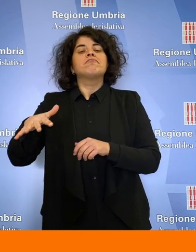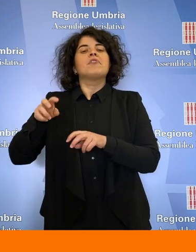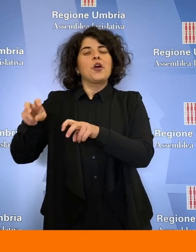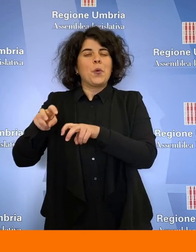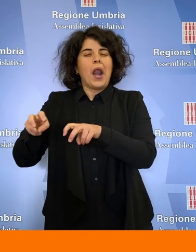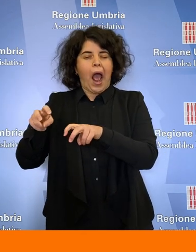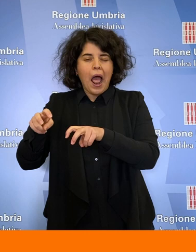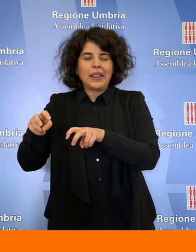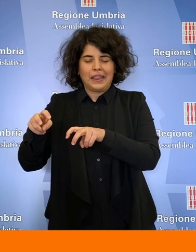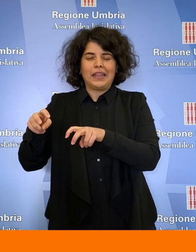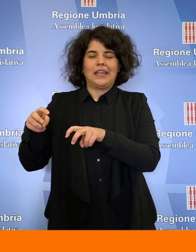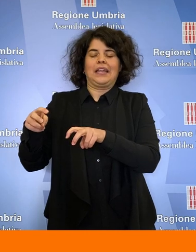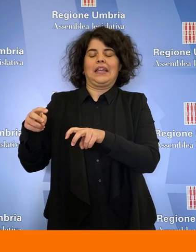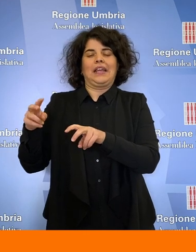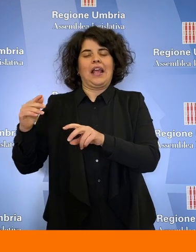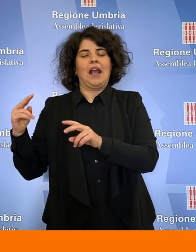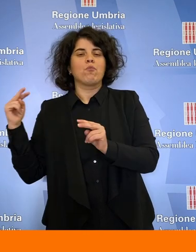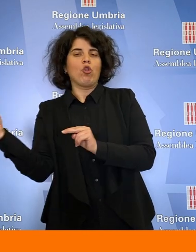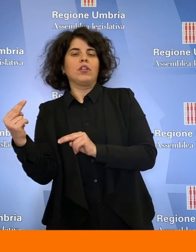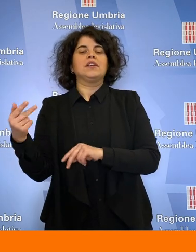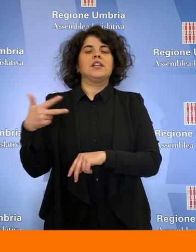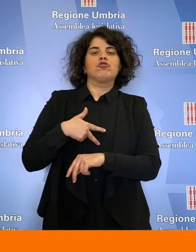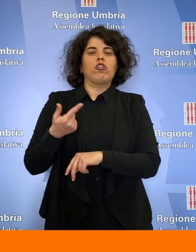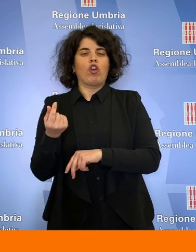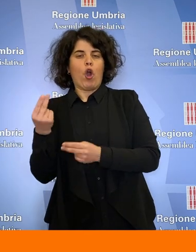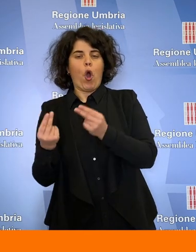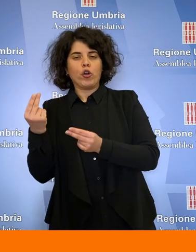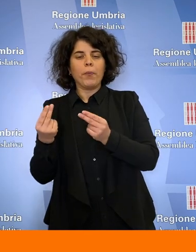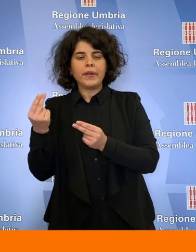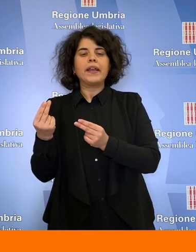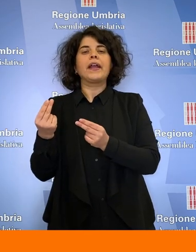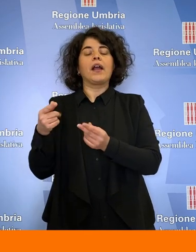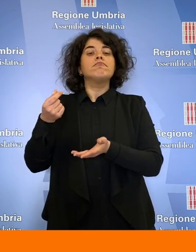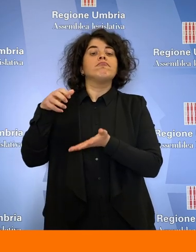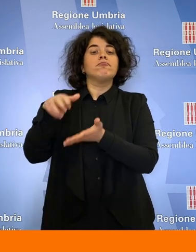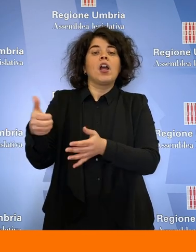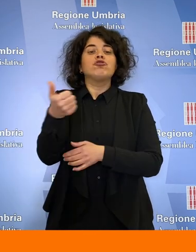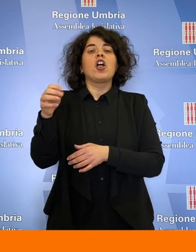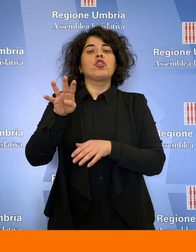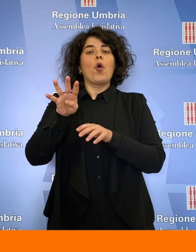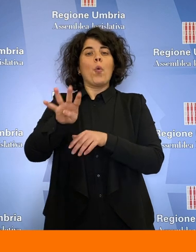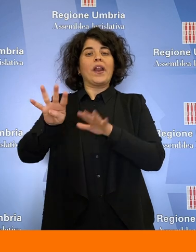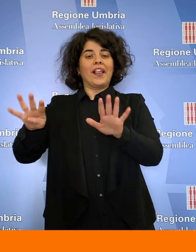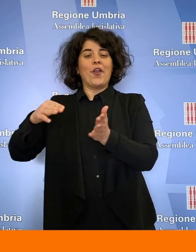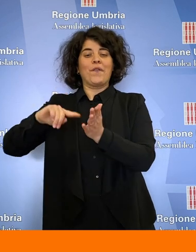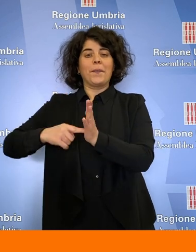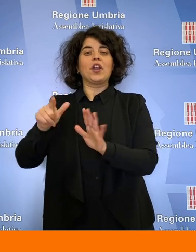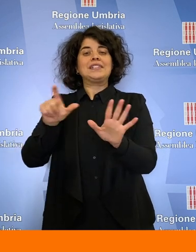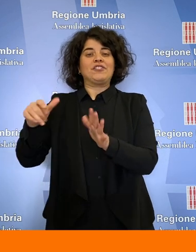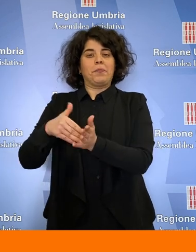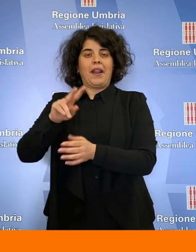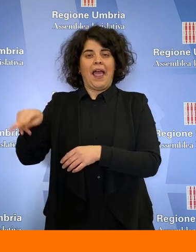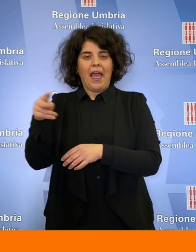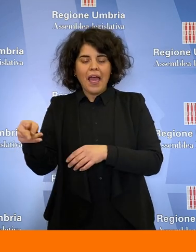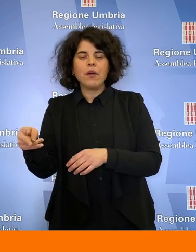rurali, qui le risorse previste sono 149.700.000 euro, e promuovere e condividere le conoscenze, l